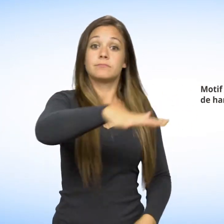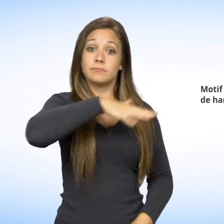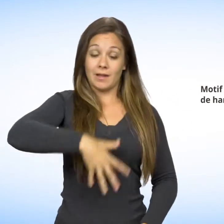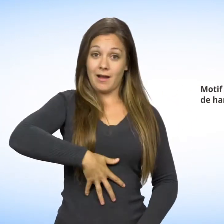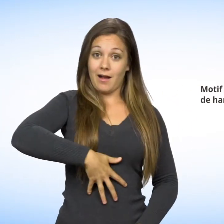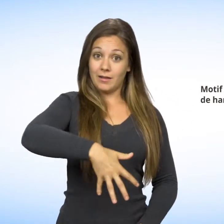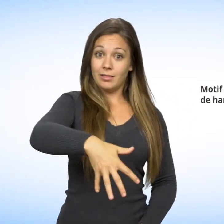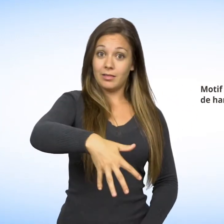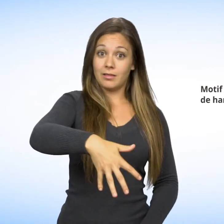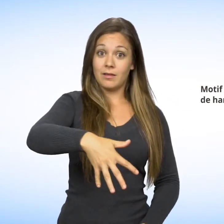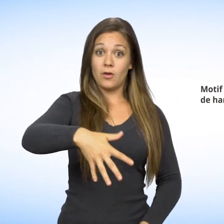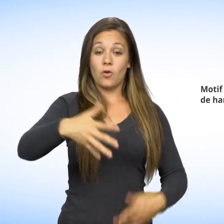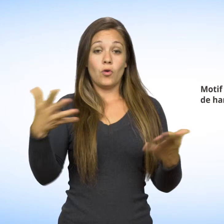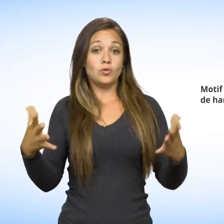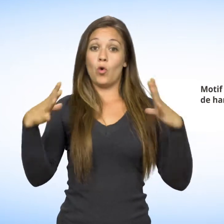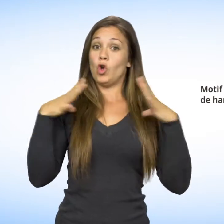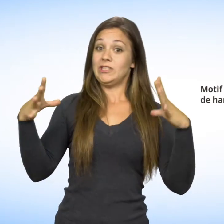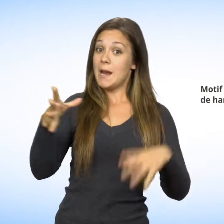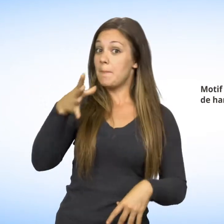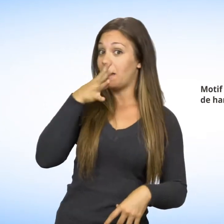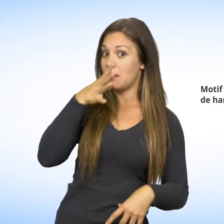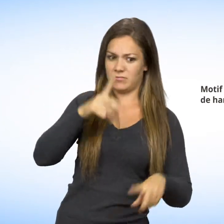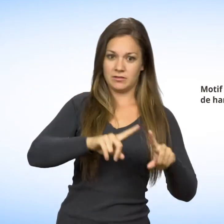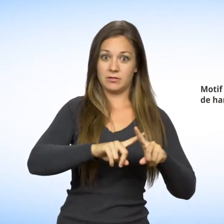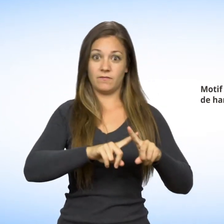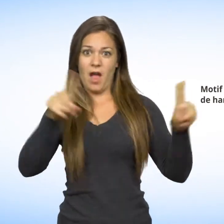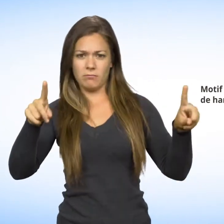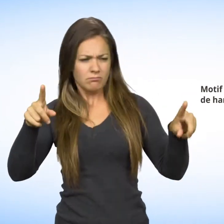peut vous traiter différemment parce que vous êtes enceinte ou en congé de maternité.